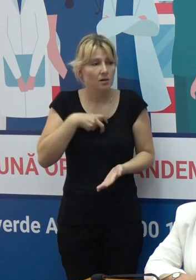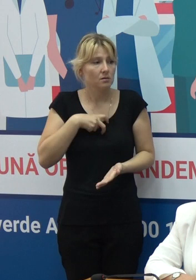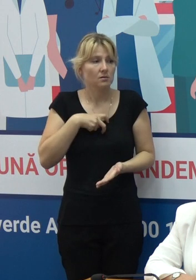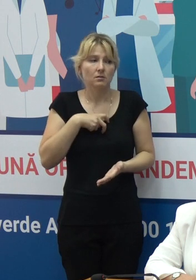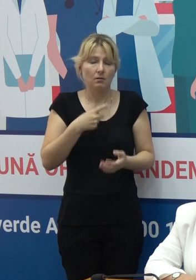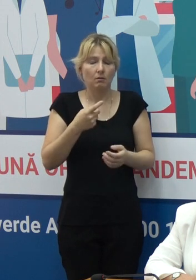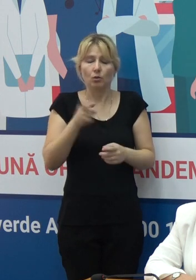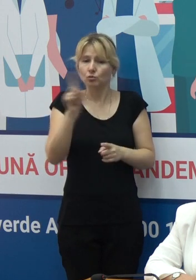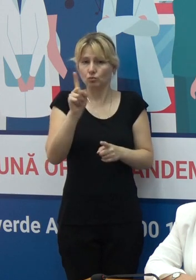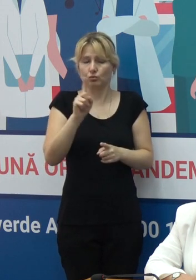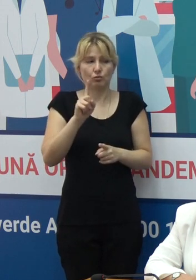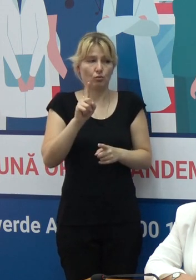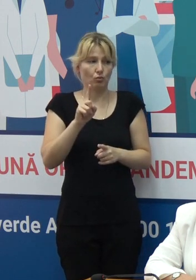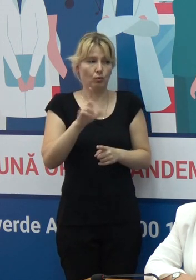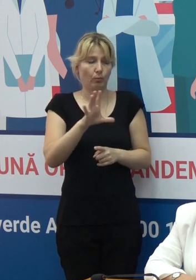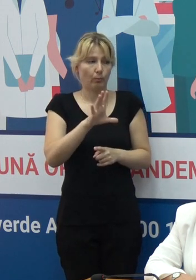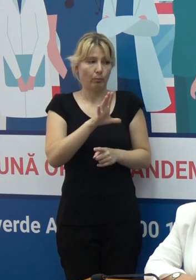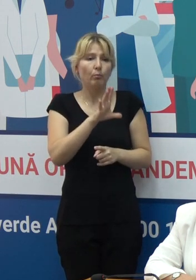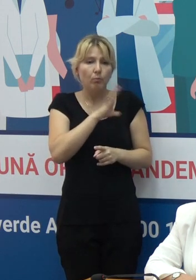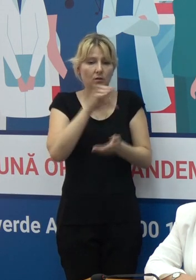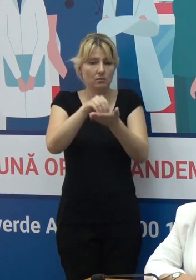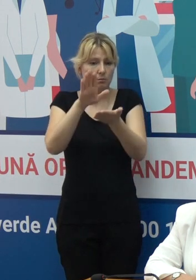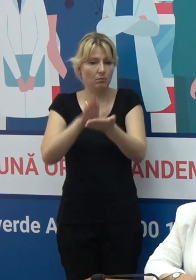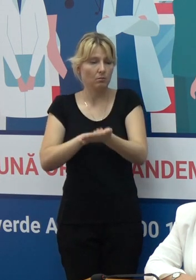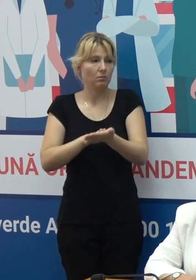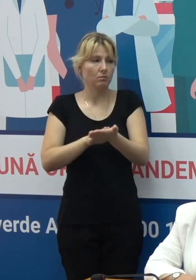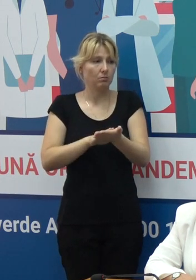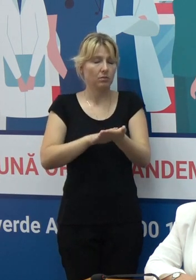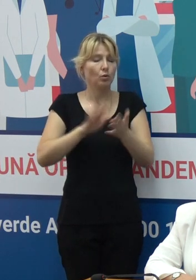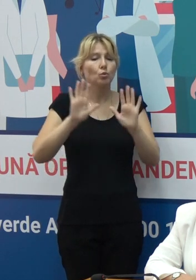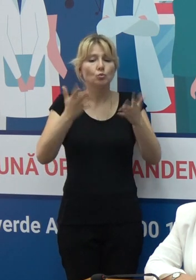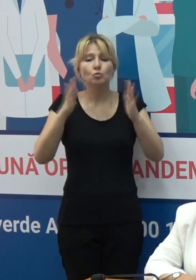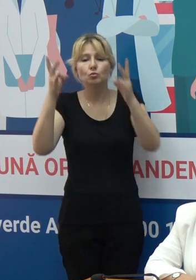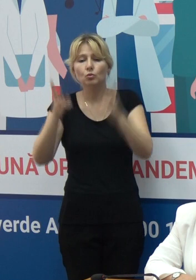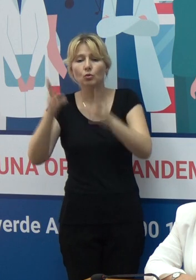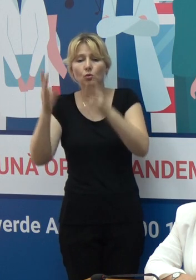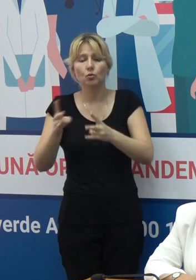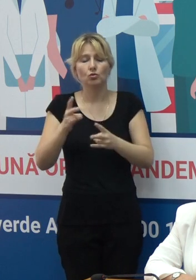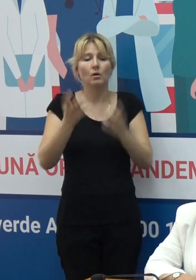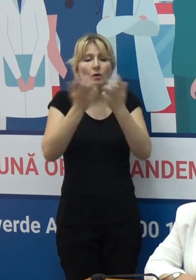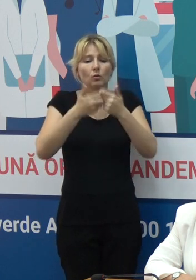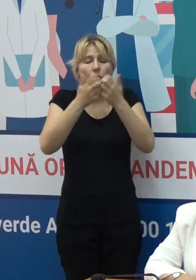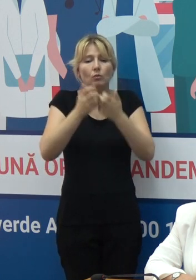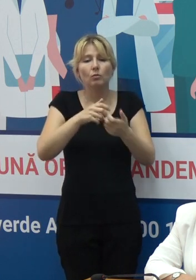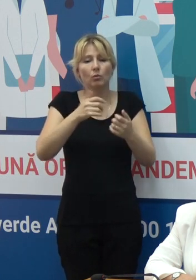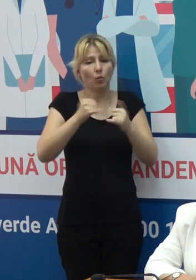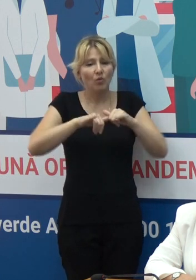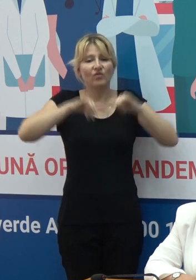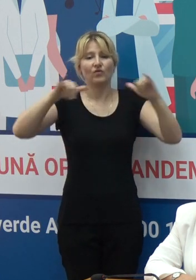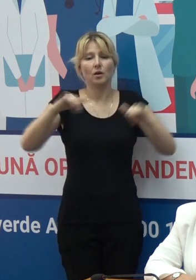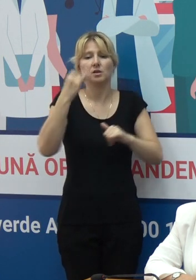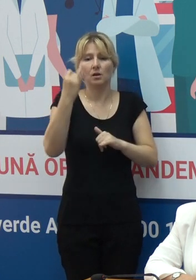de a înregistra cazuri într-un număr înalt.